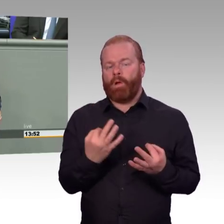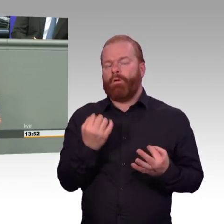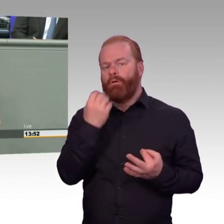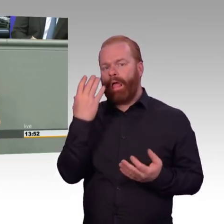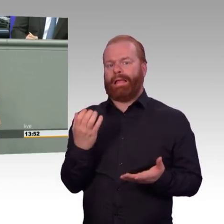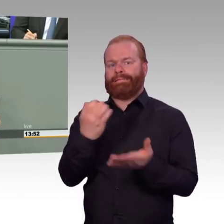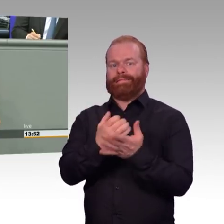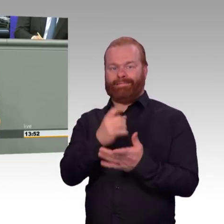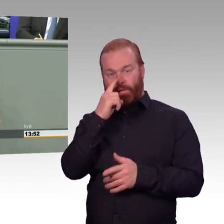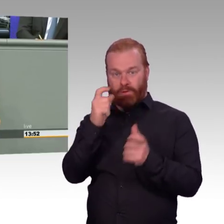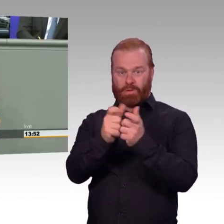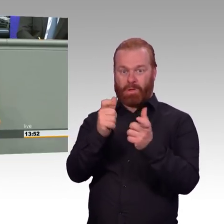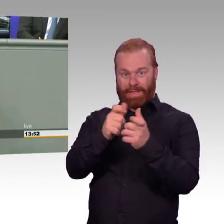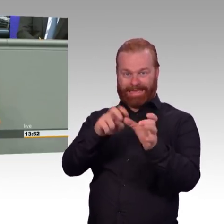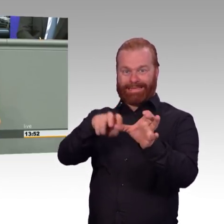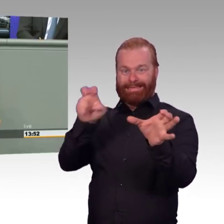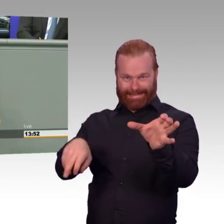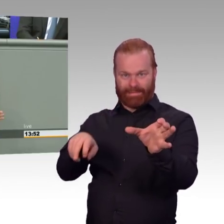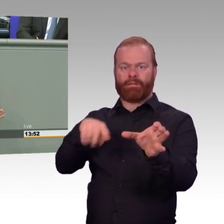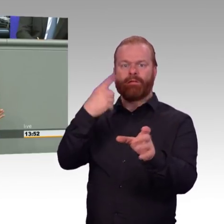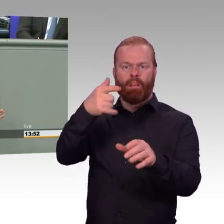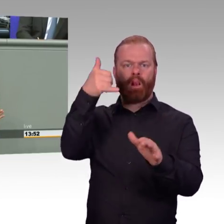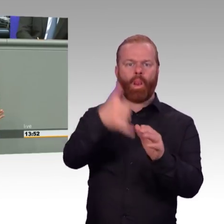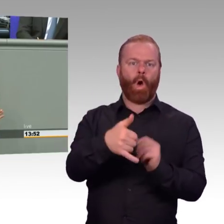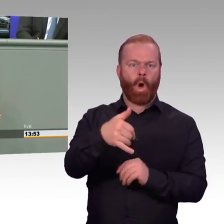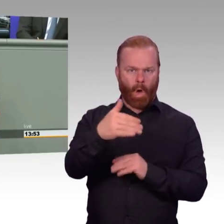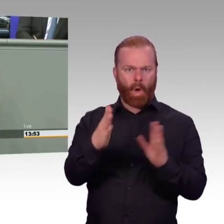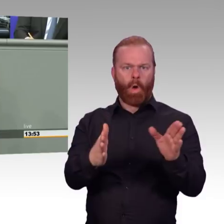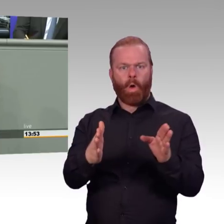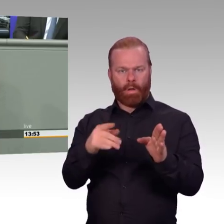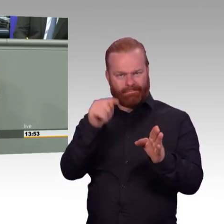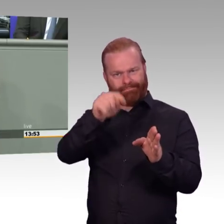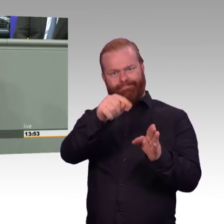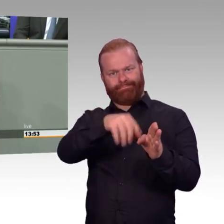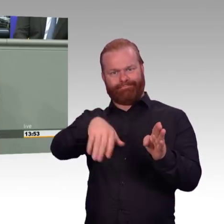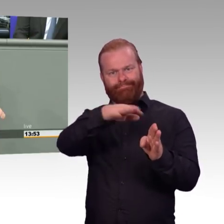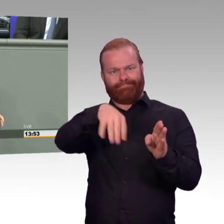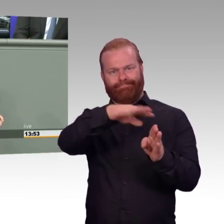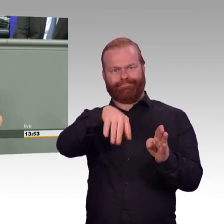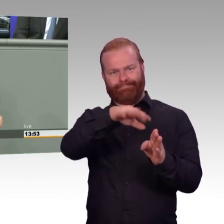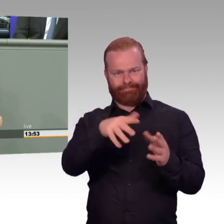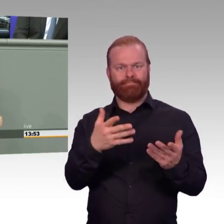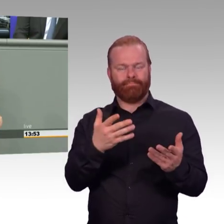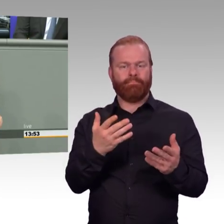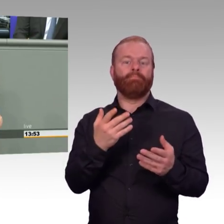Alternative zur Kohle nicht jetzt schon auch geben würde. Wir brauchen, das sagt jede belastbare Studie, wir brauchen schnelle,